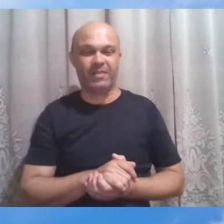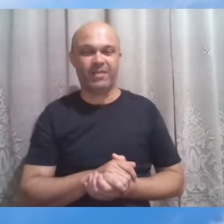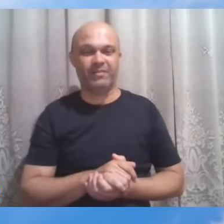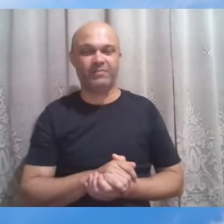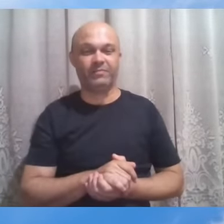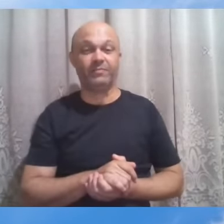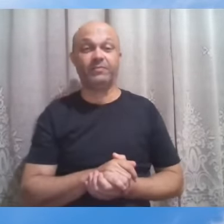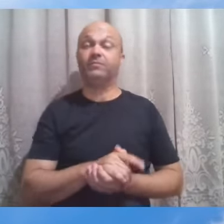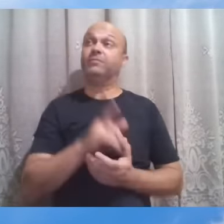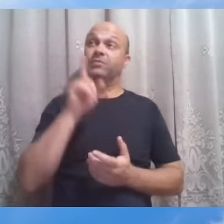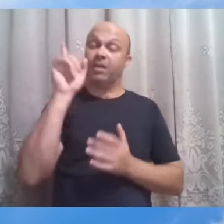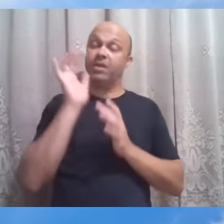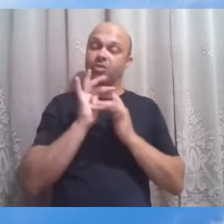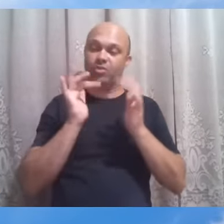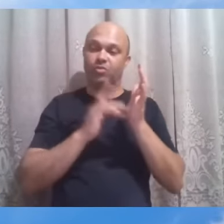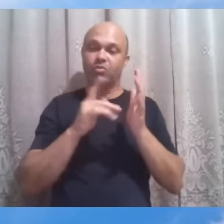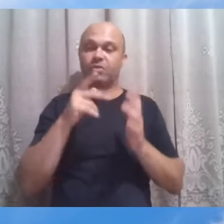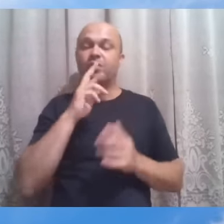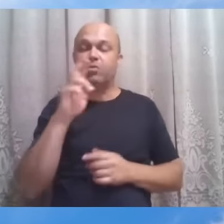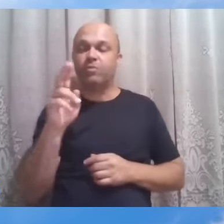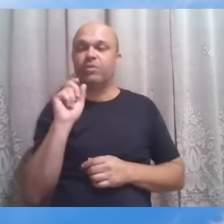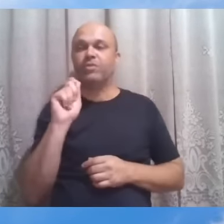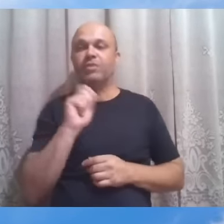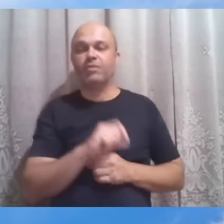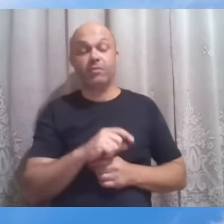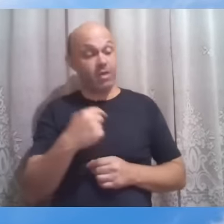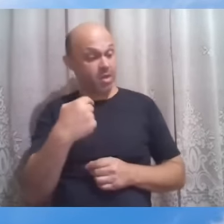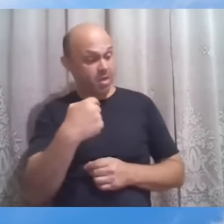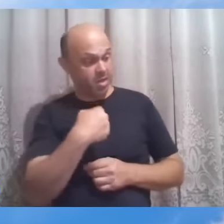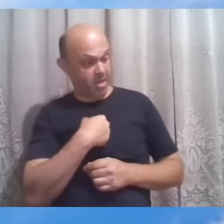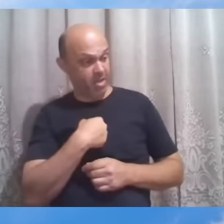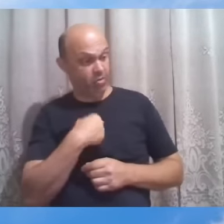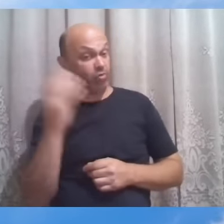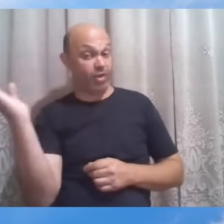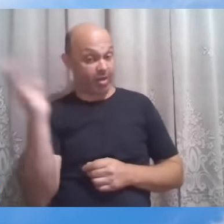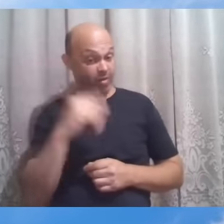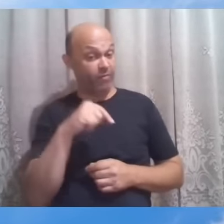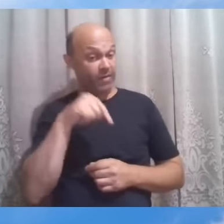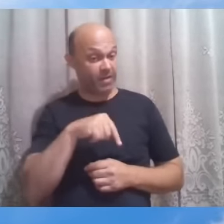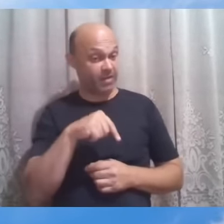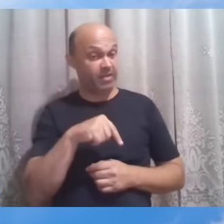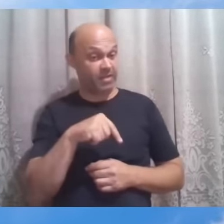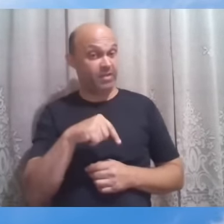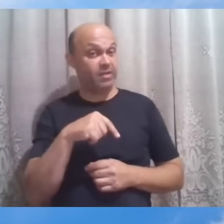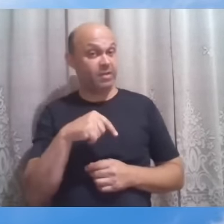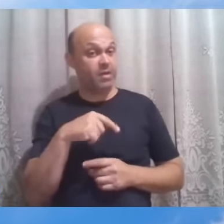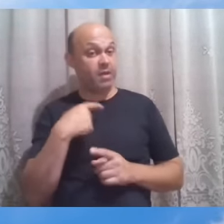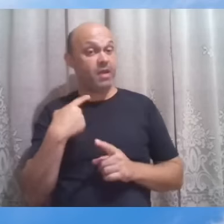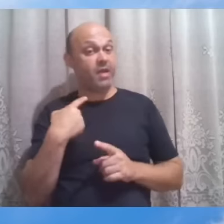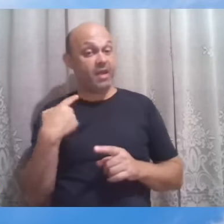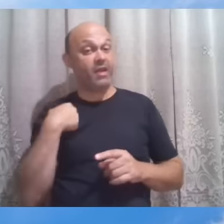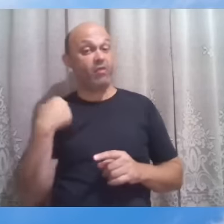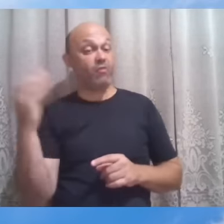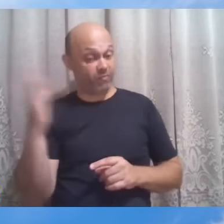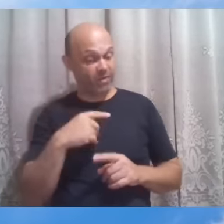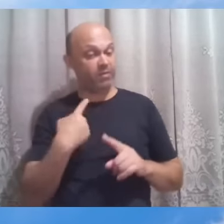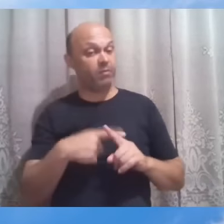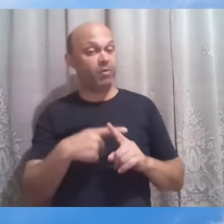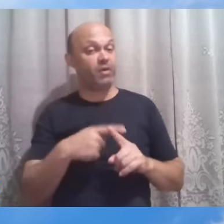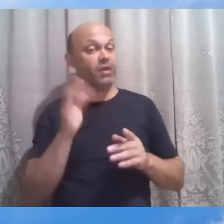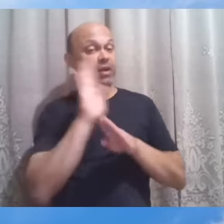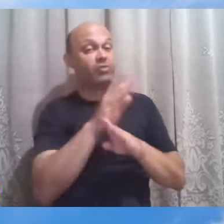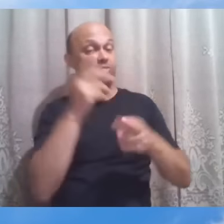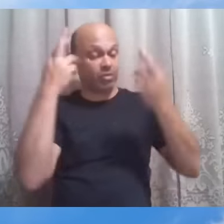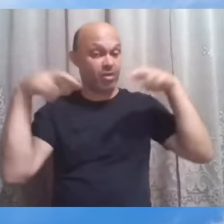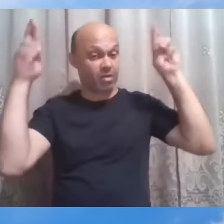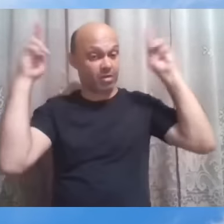E ele, respondendo, disse, eu não fui enviado, senão as ovelhas perdidas da casa de Israel. Então, chegou ela